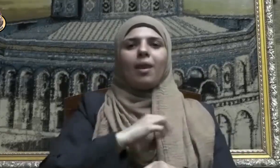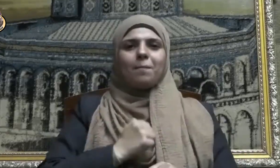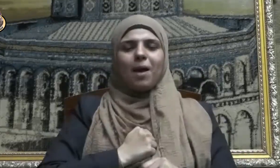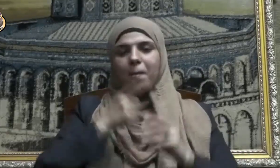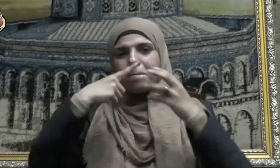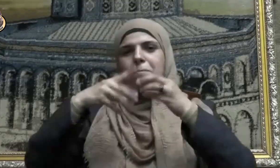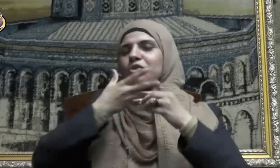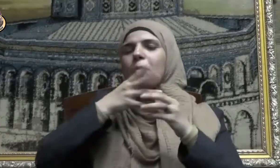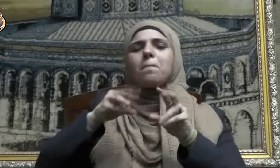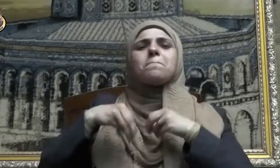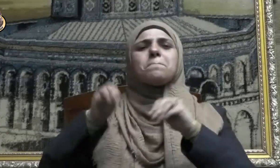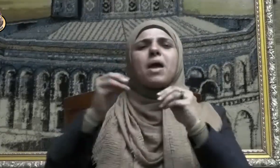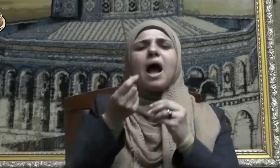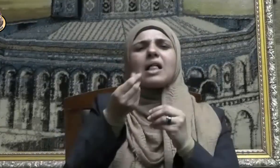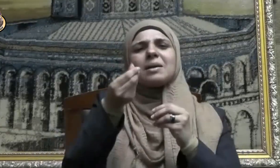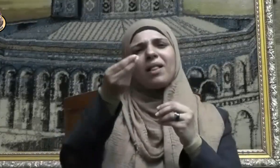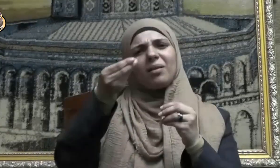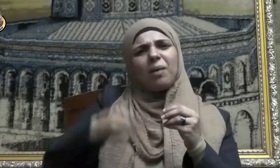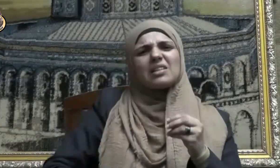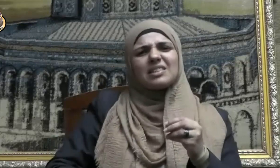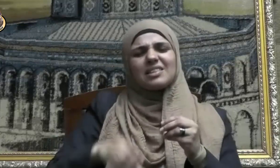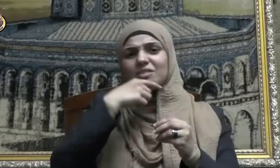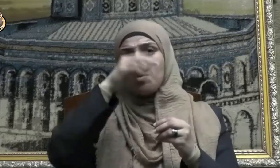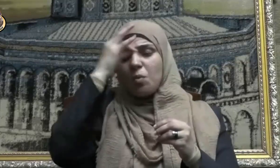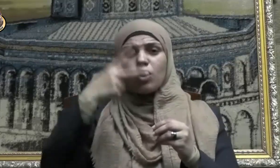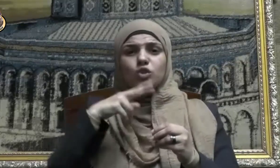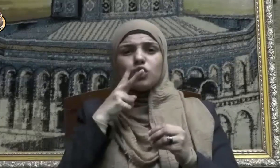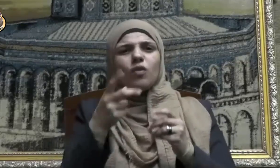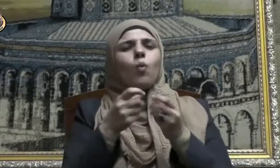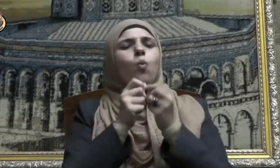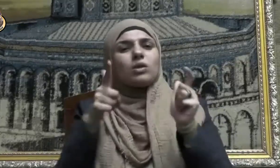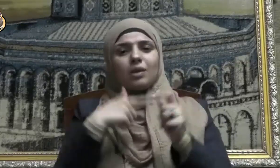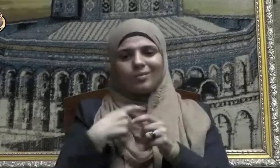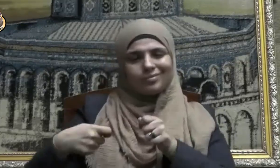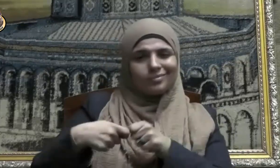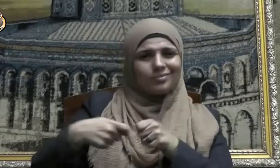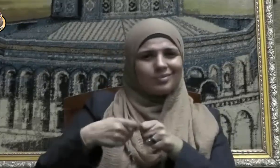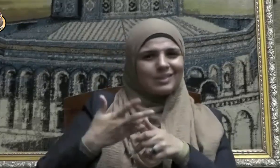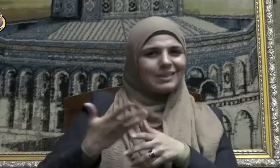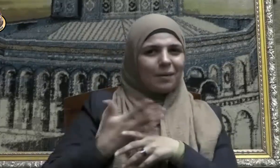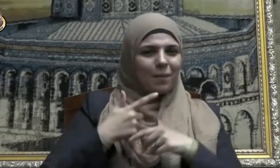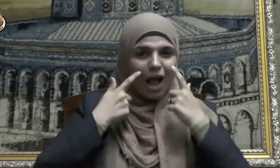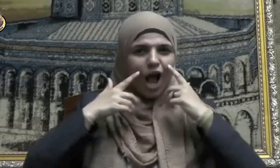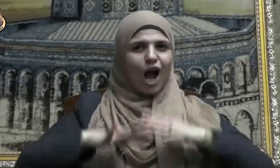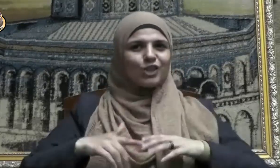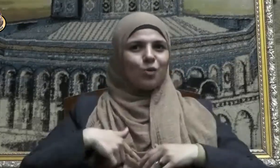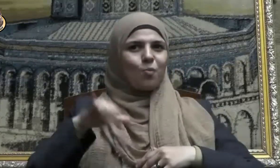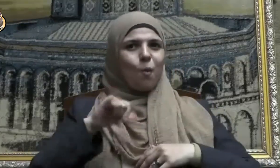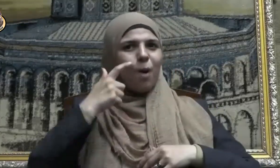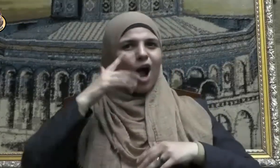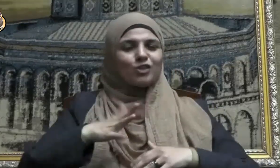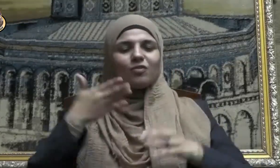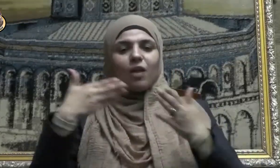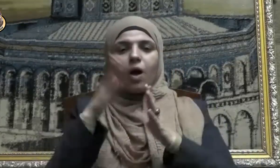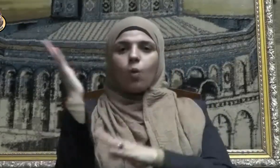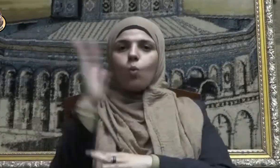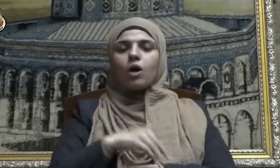بثمن بخس وعرض زائل من الدنيا على نحو ما تقوم به الجماعات